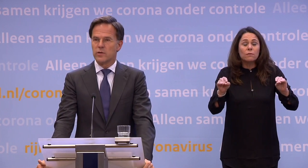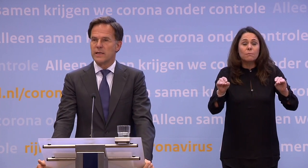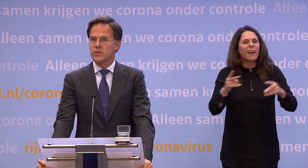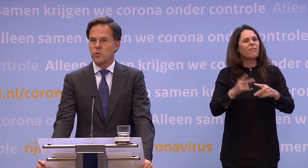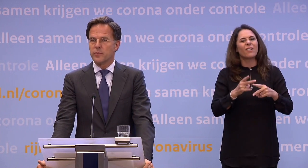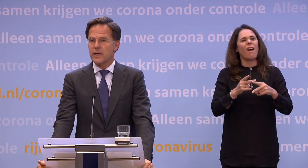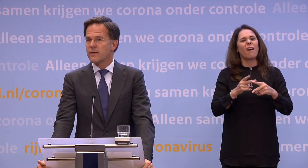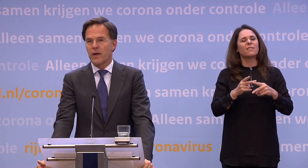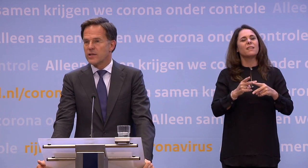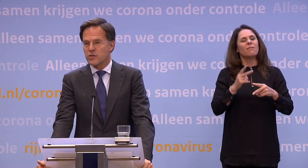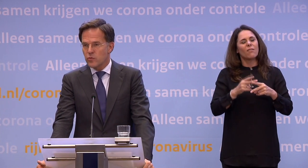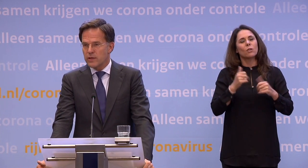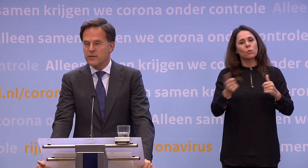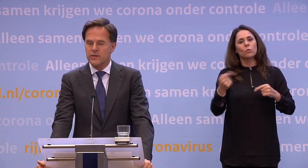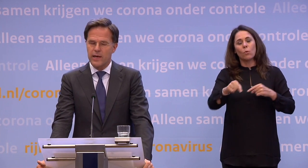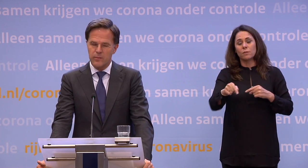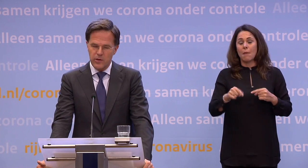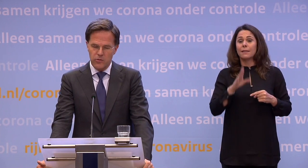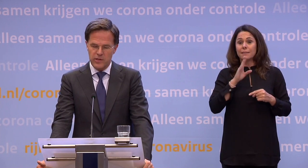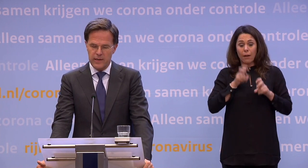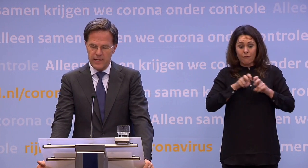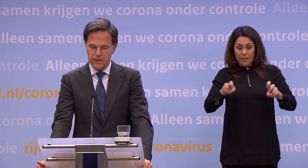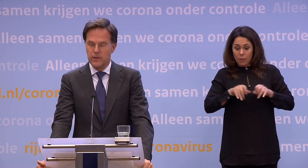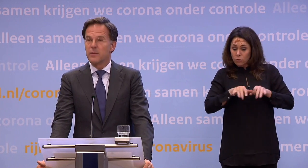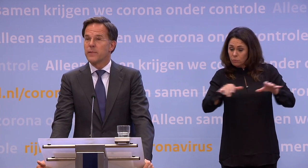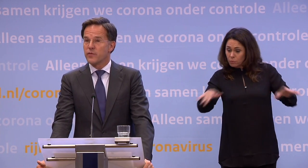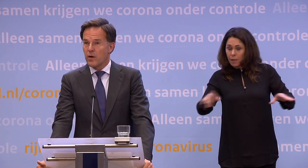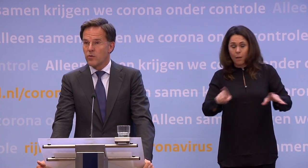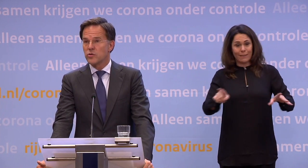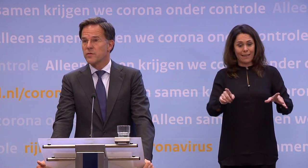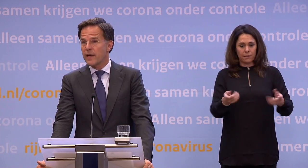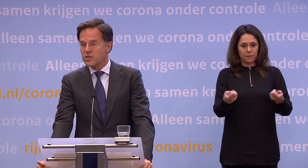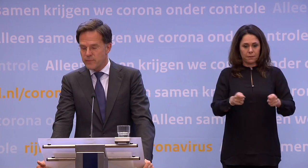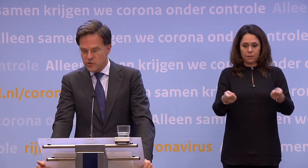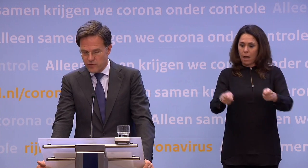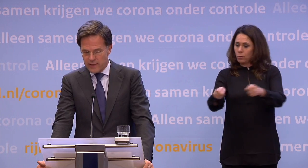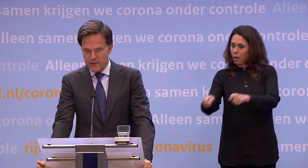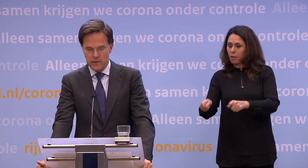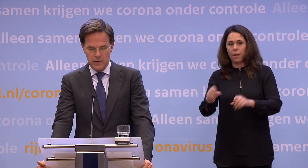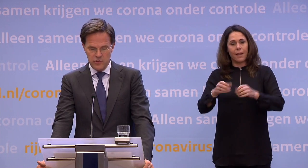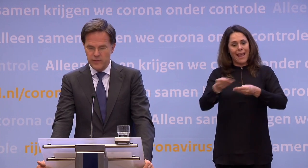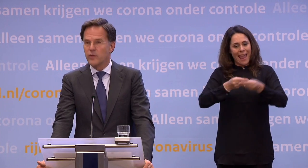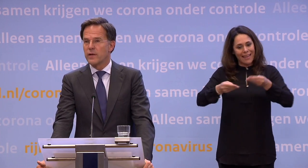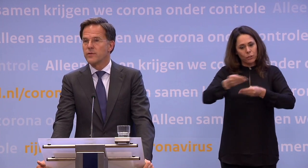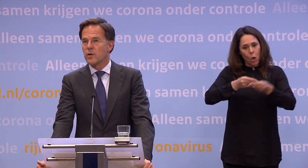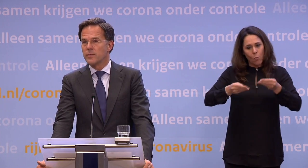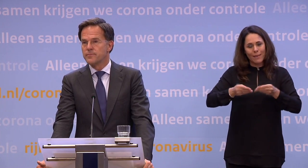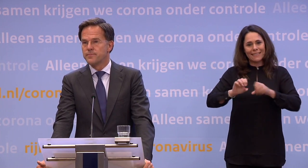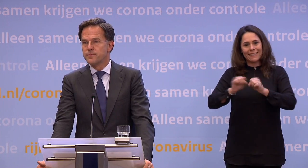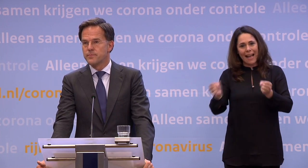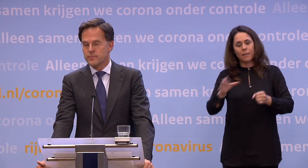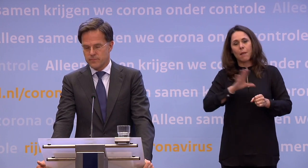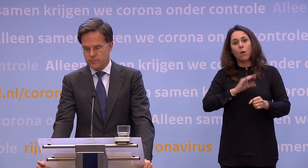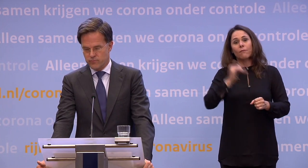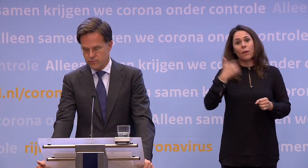zouden we het niet meer doen en dat liert op... ...dan gaan we allerlei sectoren dicht, gaat de economie grote schade leiden... ...maar vooral ook zullen er weer extra mensen overlijden... ...zullen er weer heel veel ellende komen.